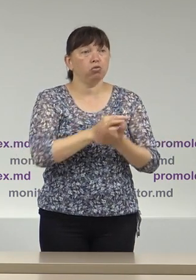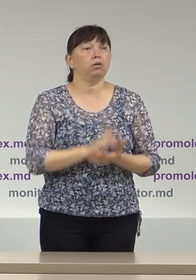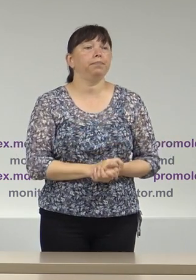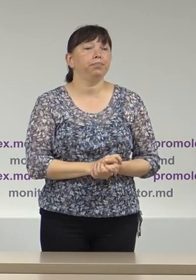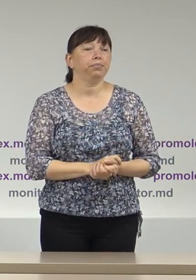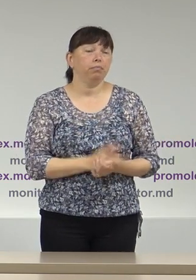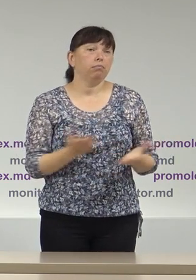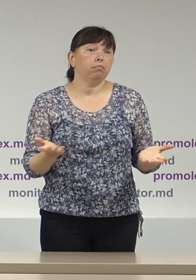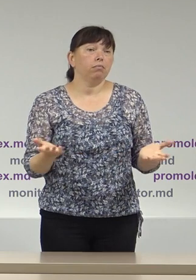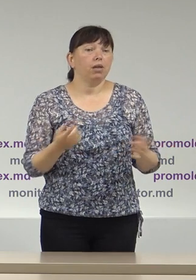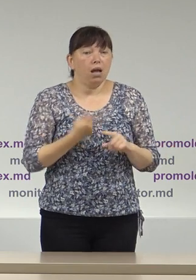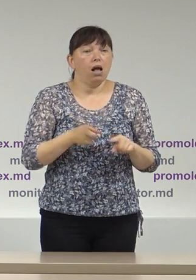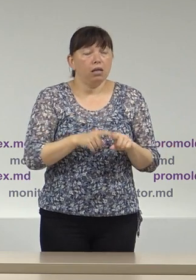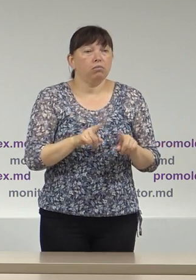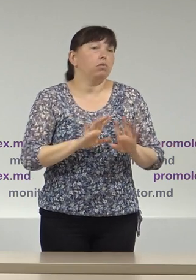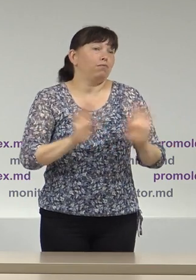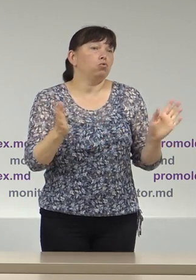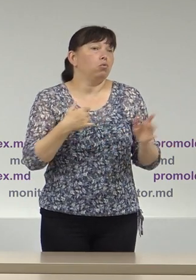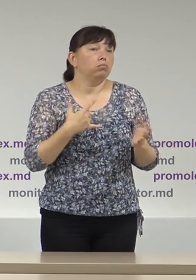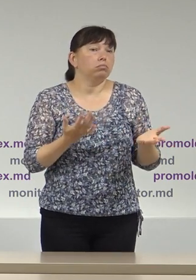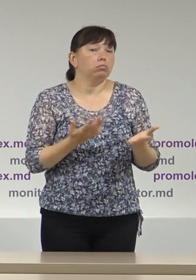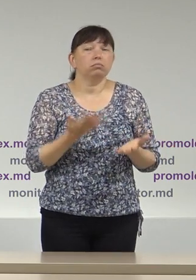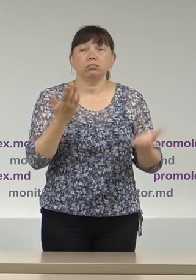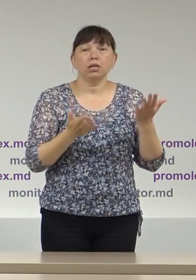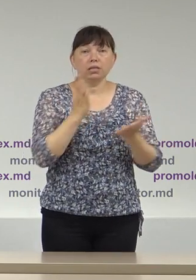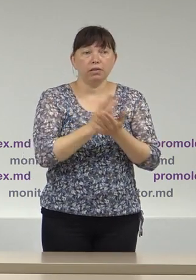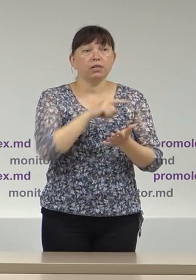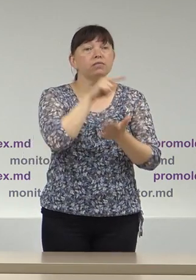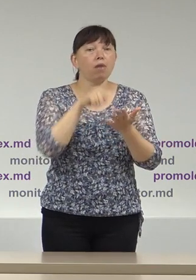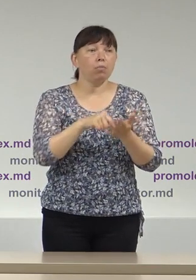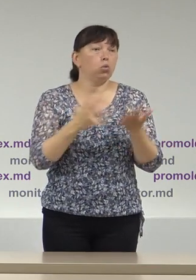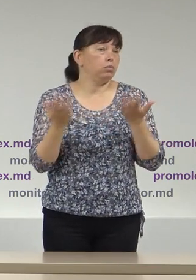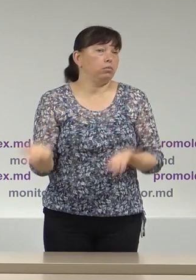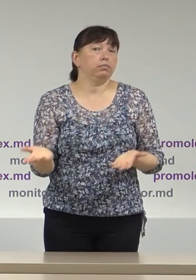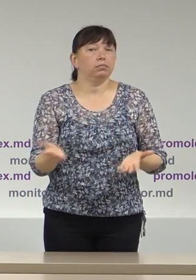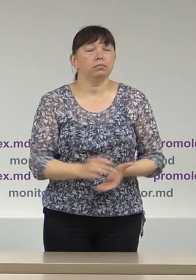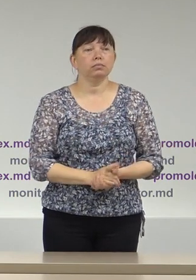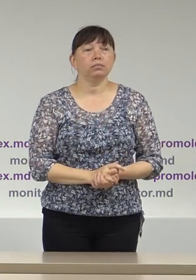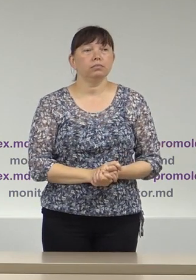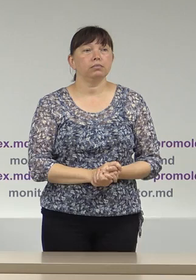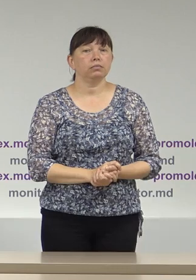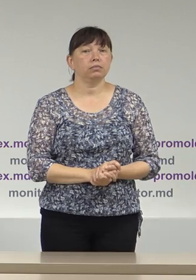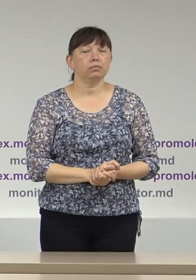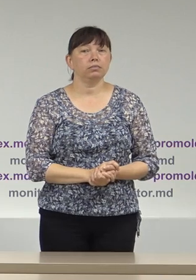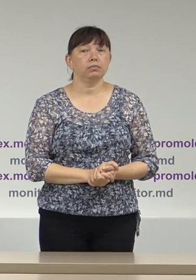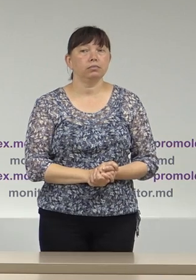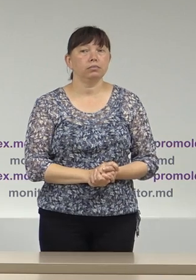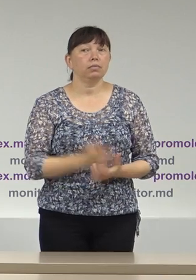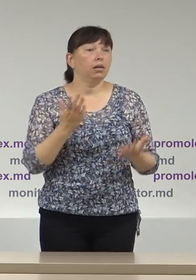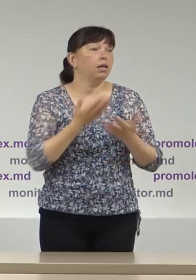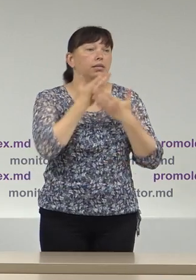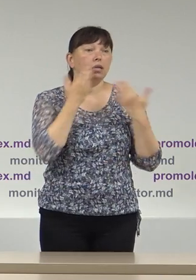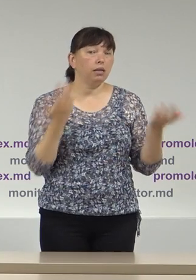cam acestea ar fi de spus dacă aveți dumneavoastră întrebări vă rugăm să le adresați dacă nu